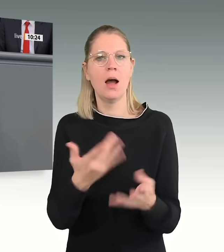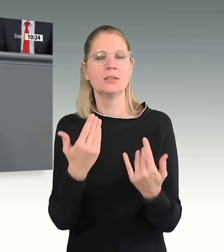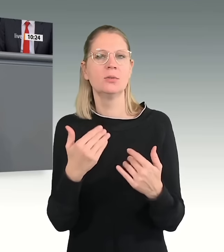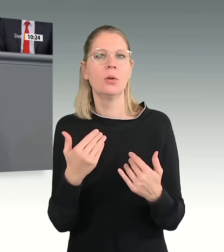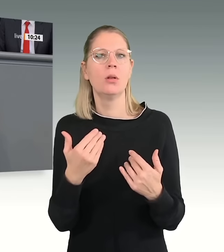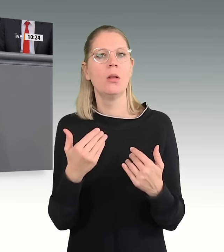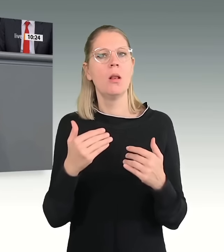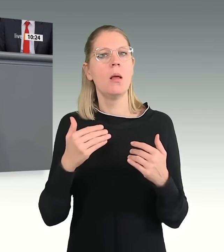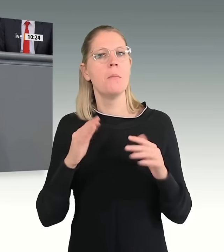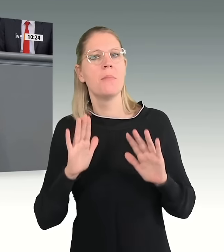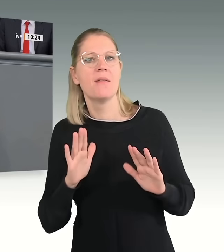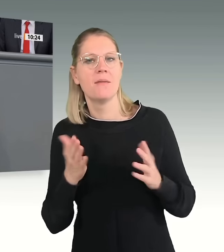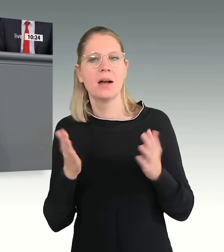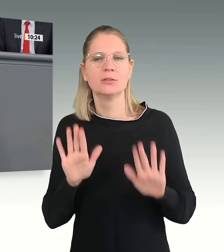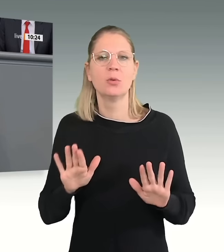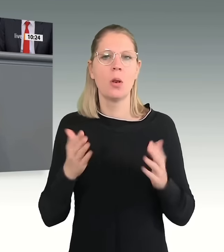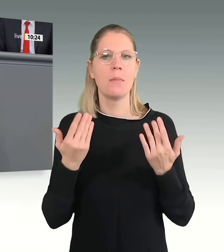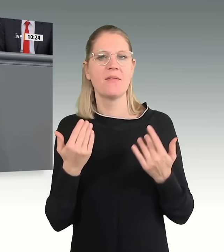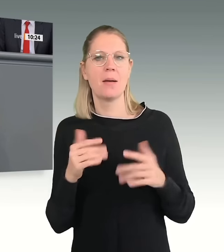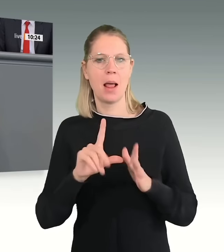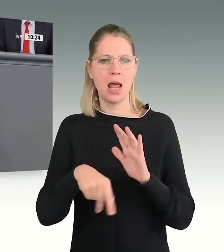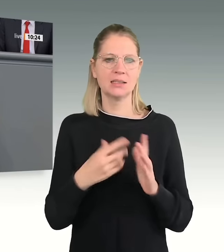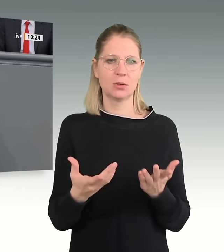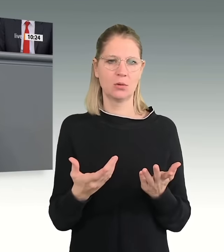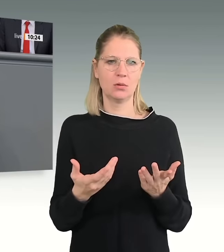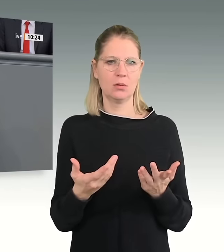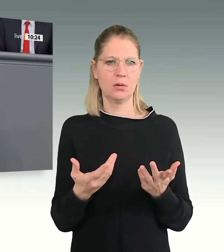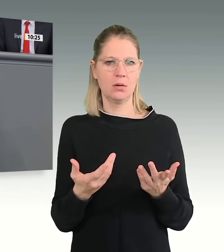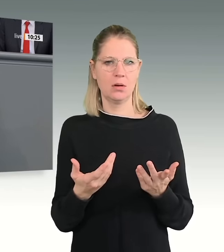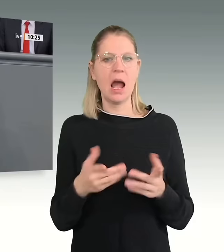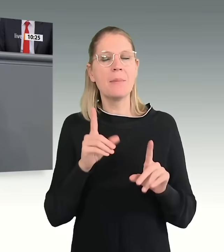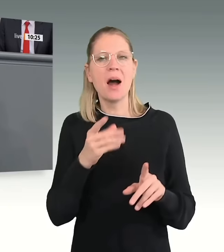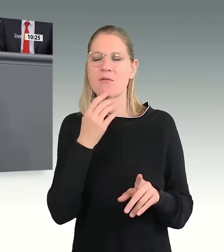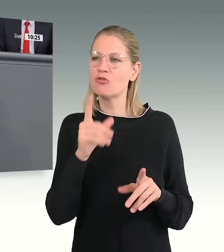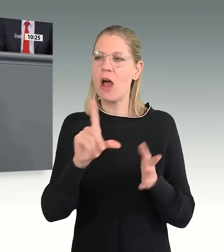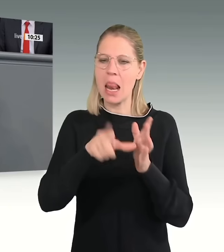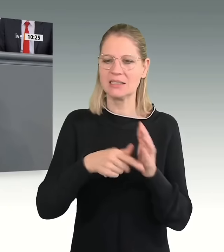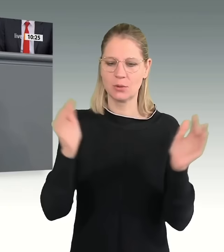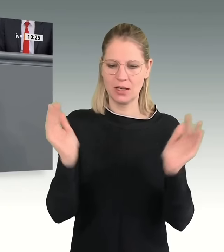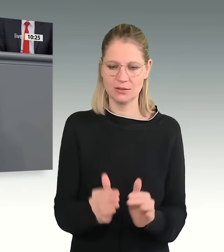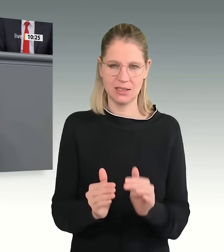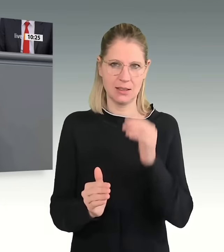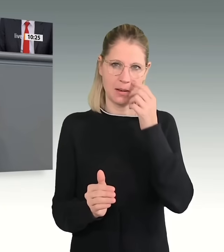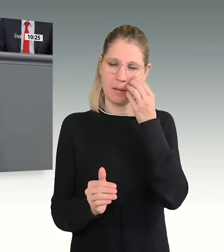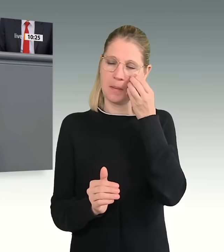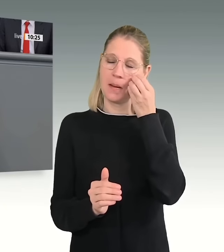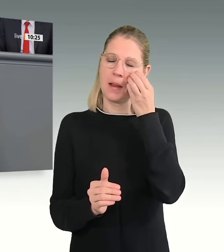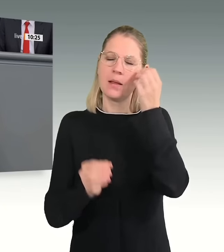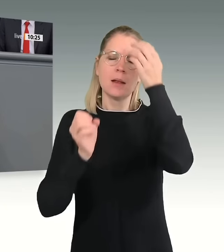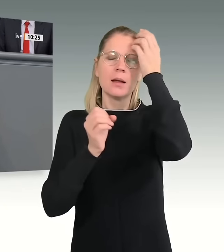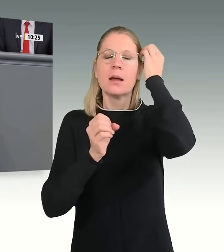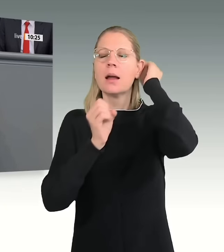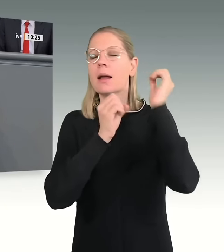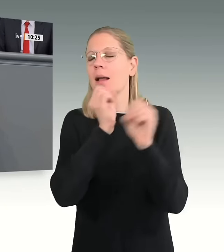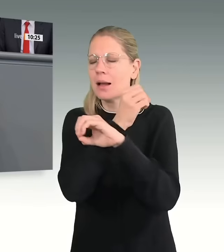Leistungen für Asylbewerber reduzieren. Und damit Sie mich nicht falsch verstehen, natürlich haben die Asylbewerber